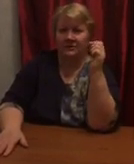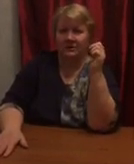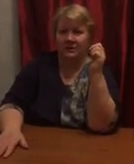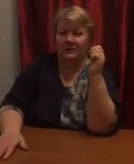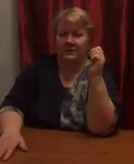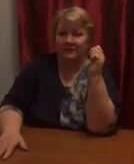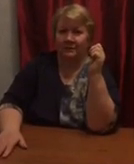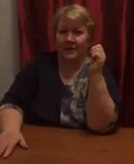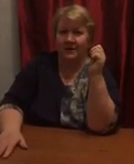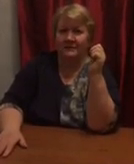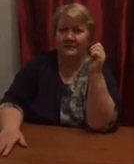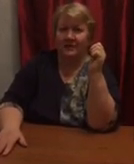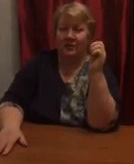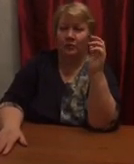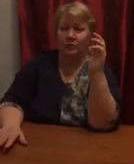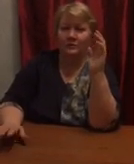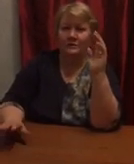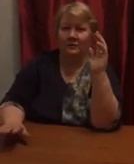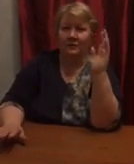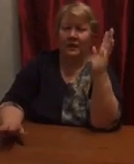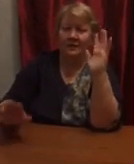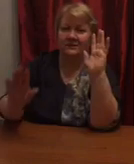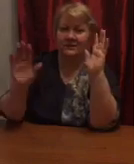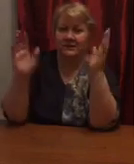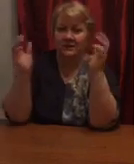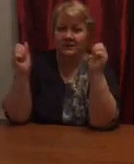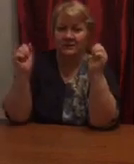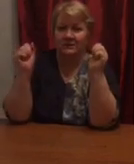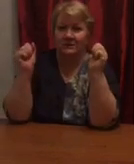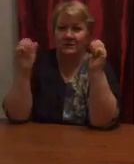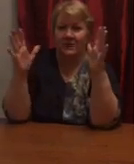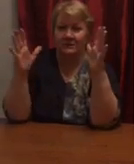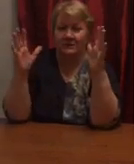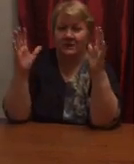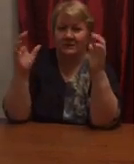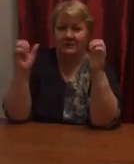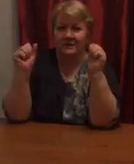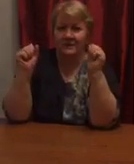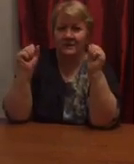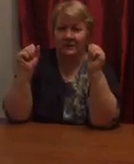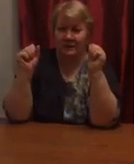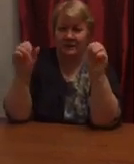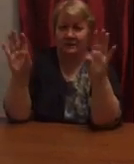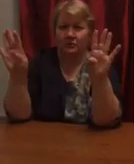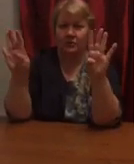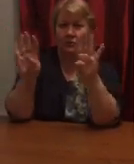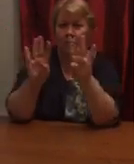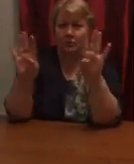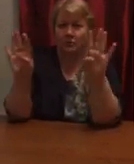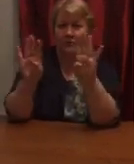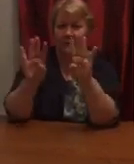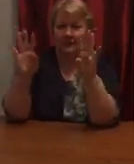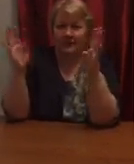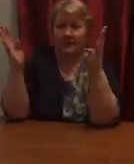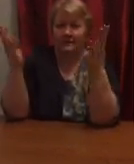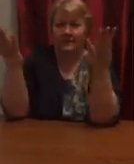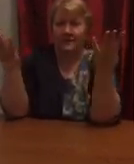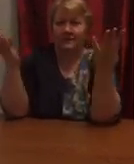4, 5. Будем пальчики считать. Сильные, дружные, всем